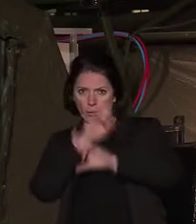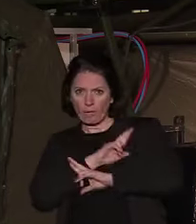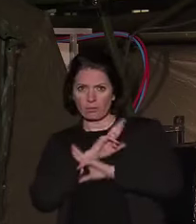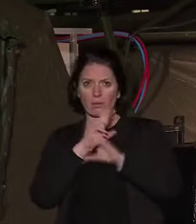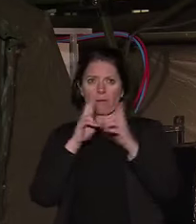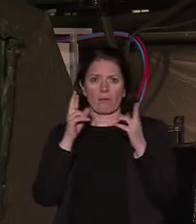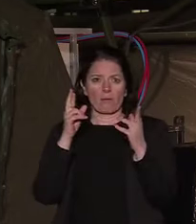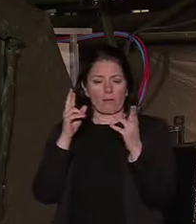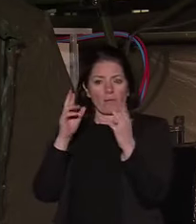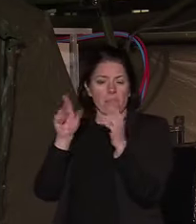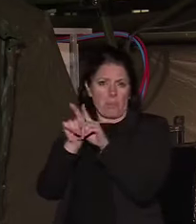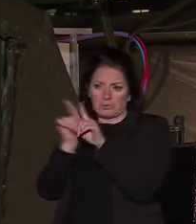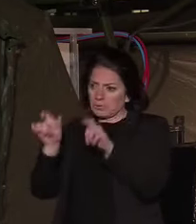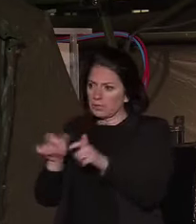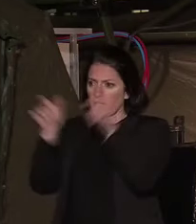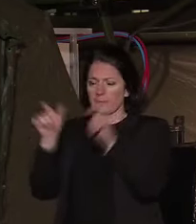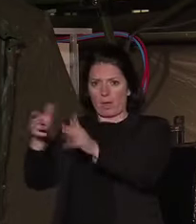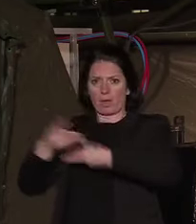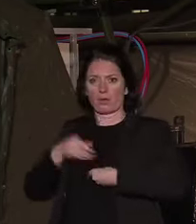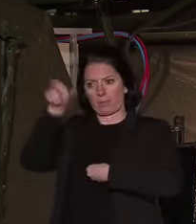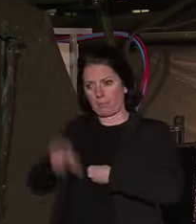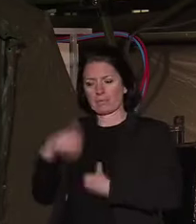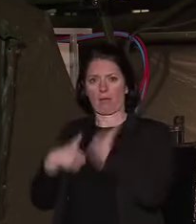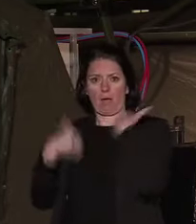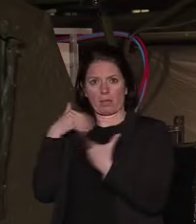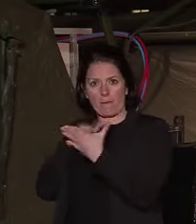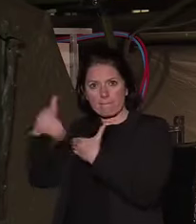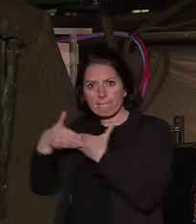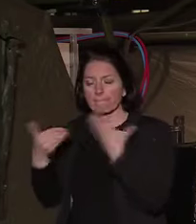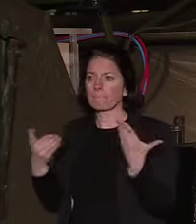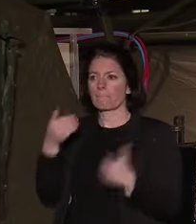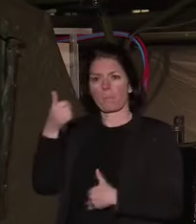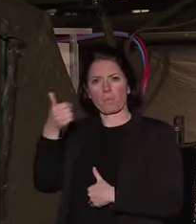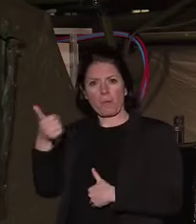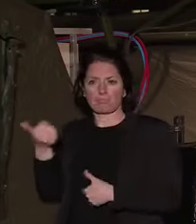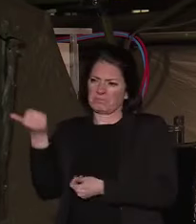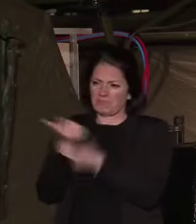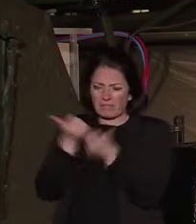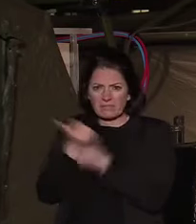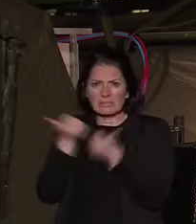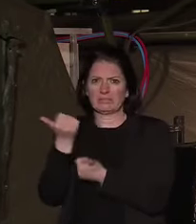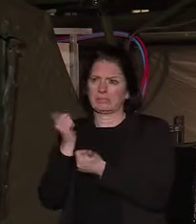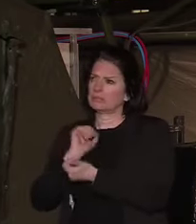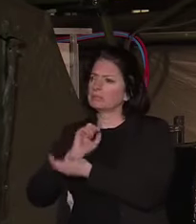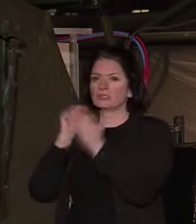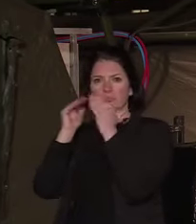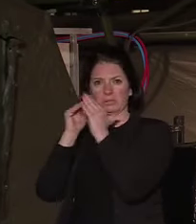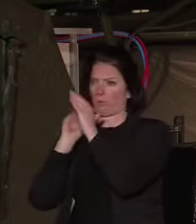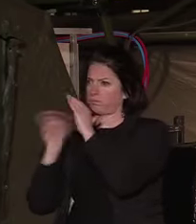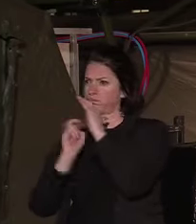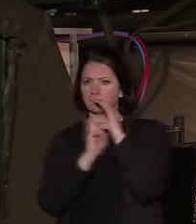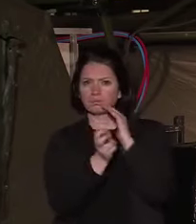dans nos établissements accueillant des personnes en situation de handicap, dans les services à domicile, qu'ils soient